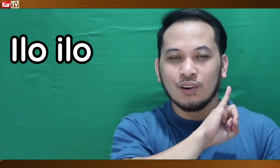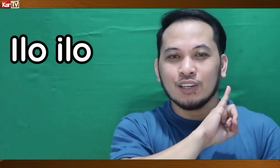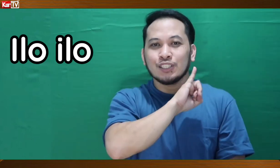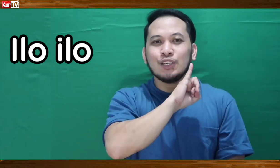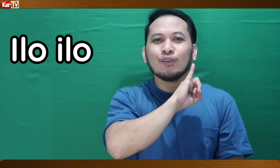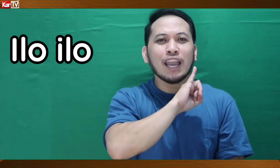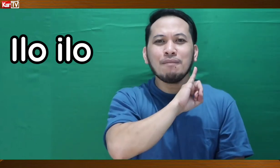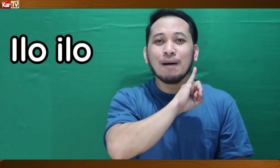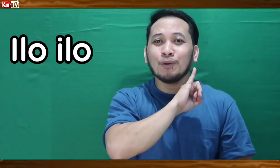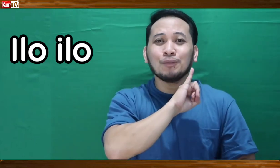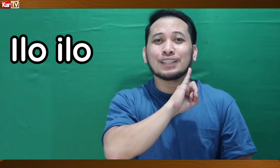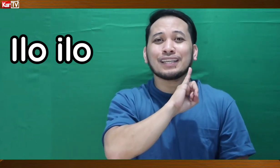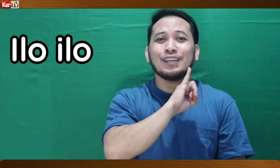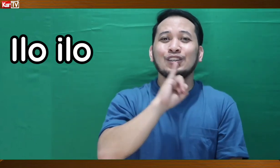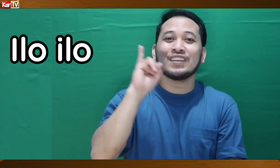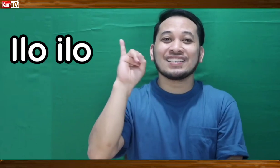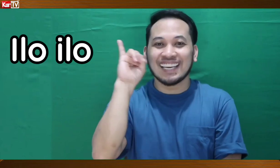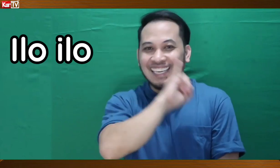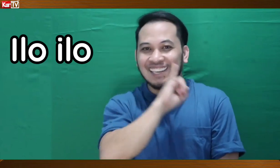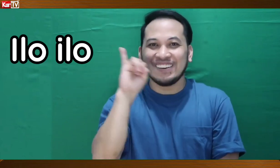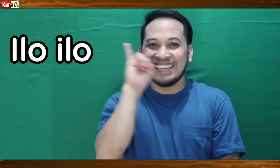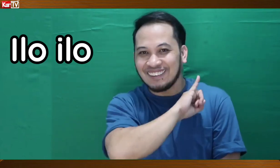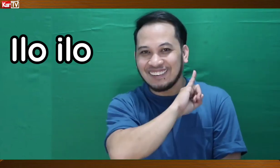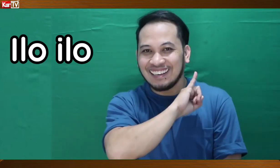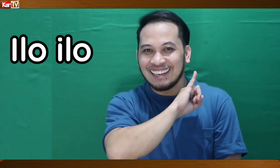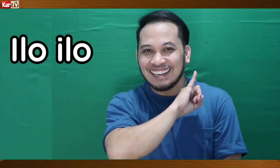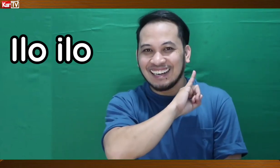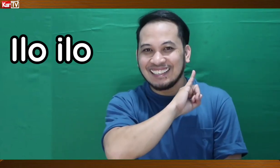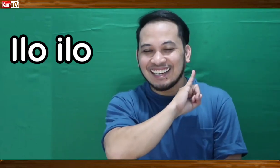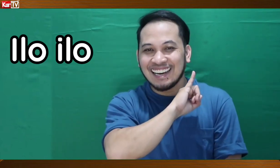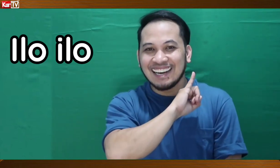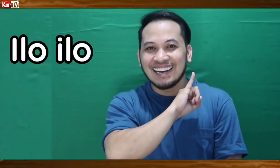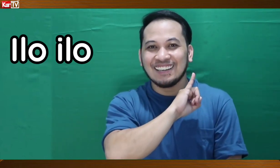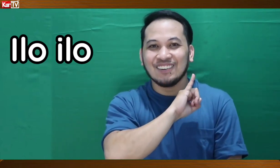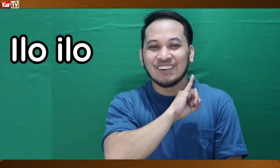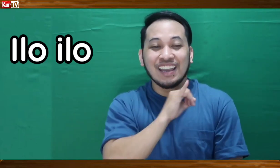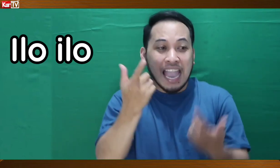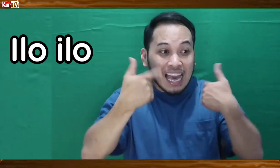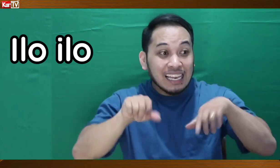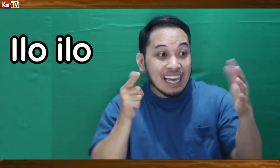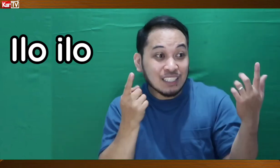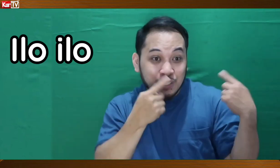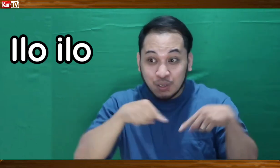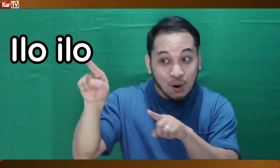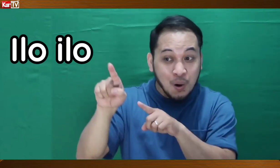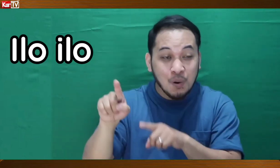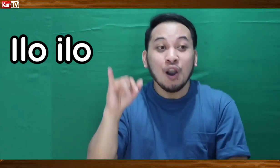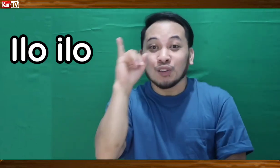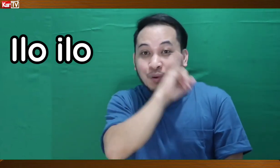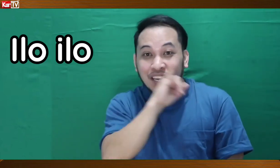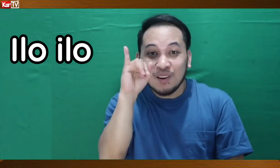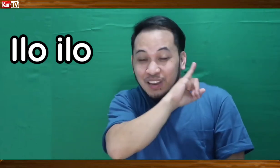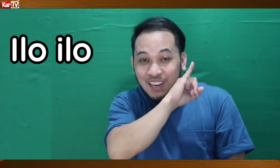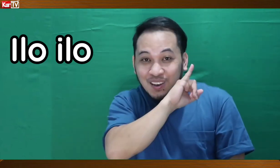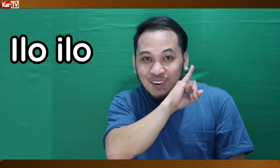Sino kaya yung mga pupunta sa inyo dyan sa ilong-ilo? Ayan. Okay. Let's go to ilo-ilo.